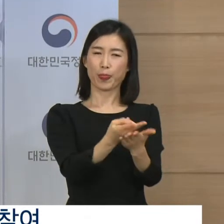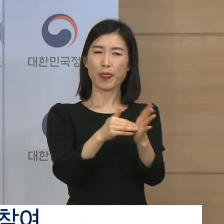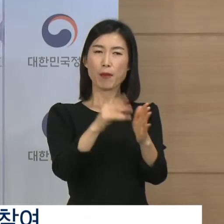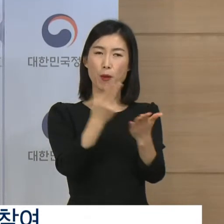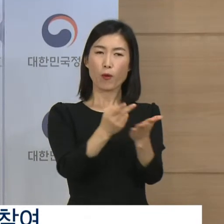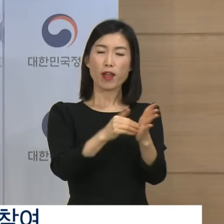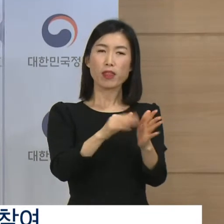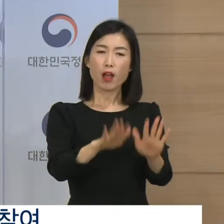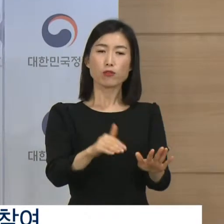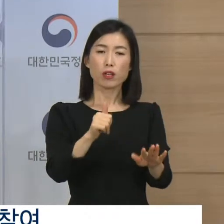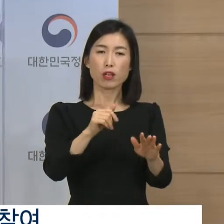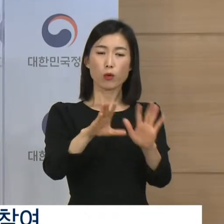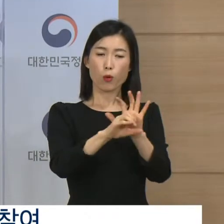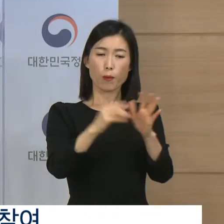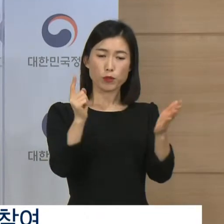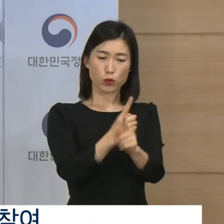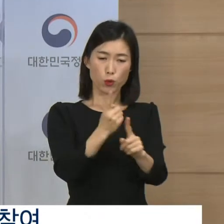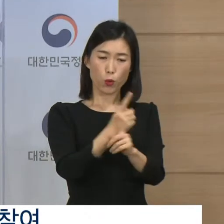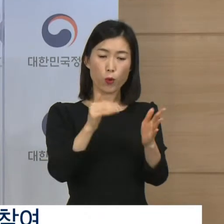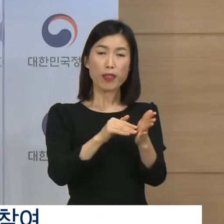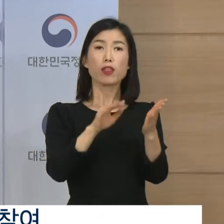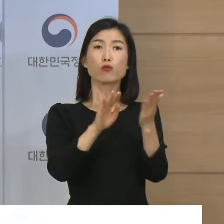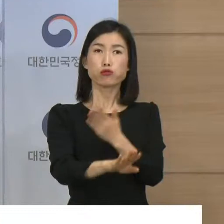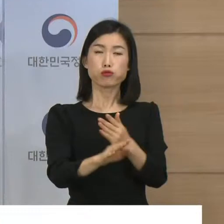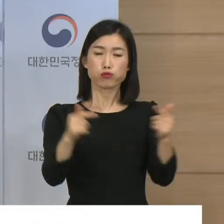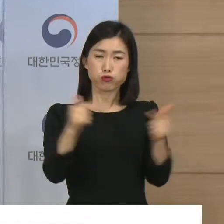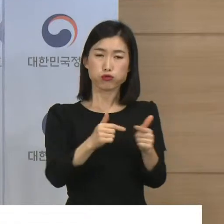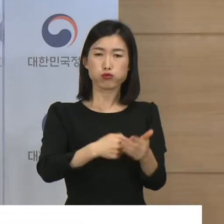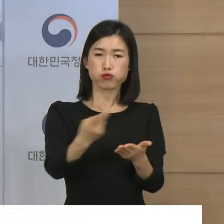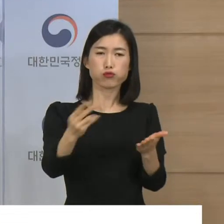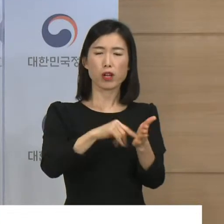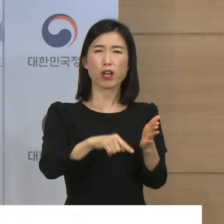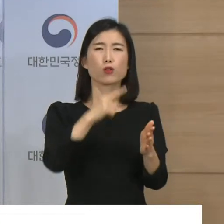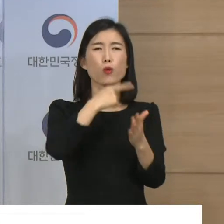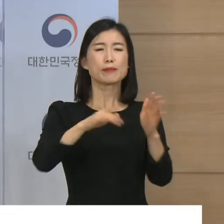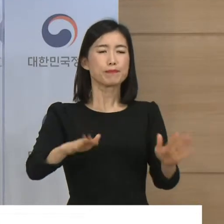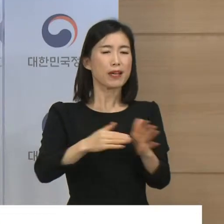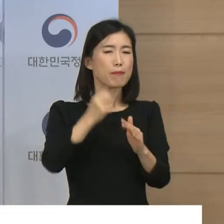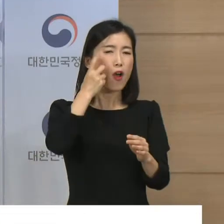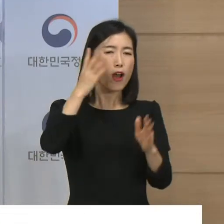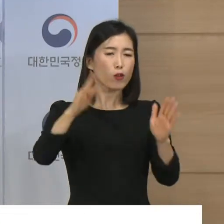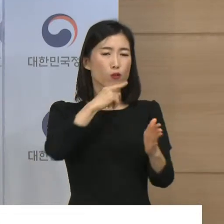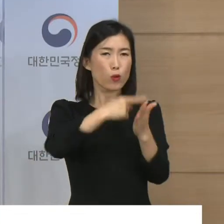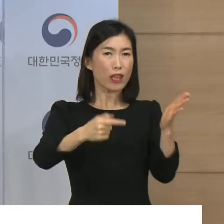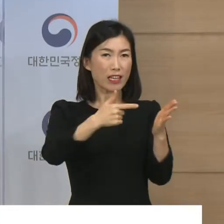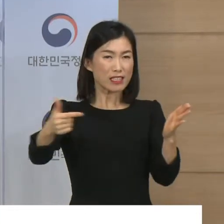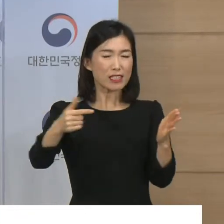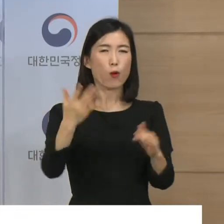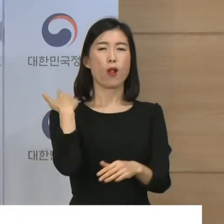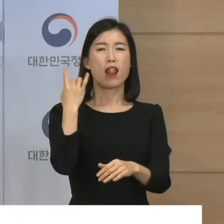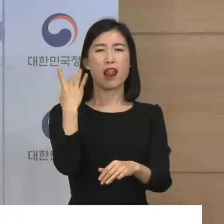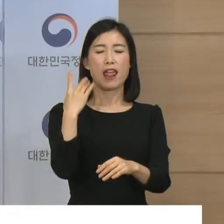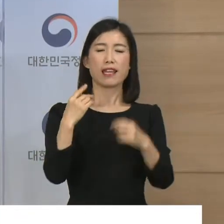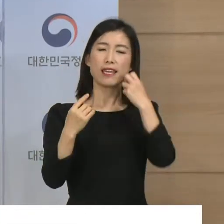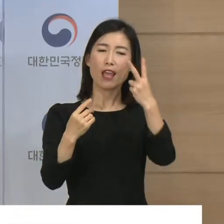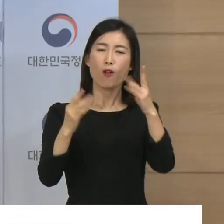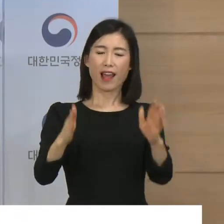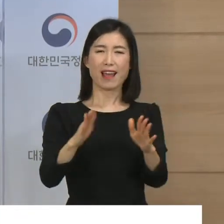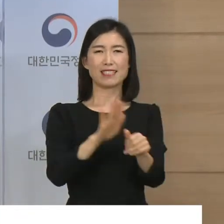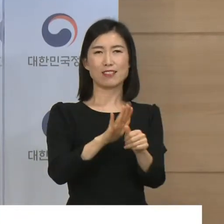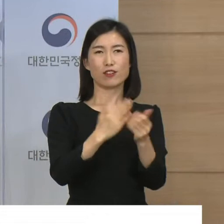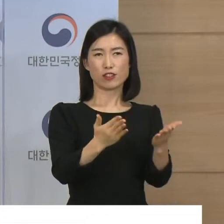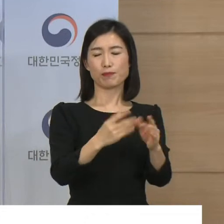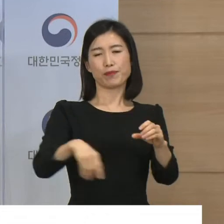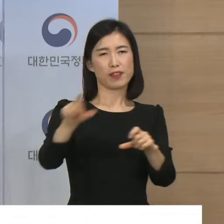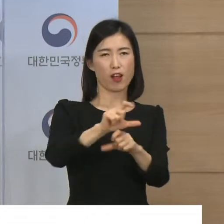손실보상기간도 기존의 2개월에서 6개월로 확대합니다. 감염병 전담병원의 효율적